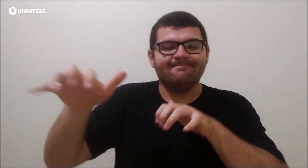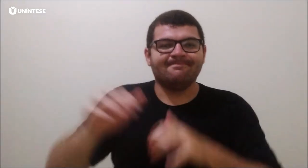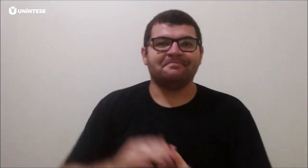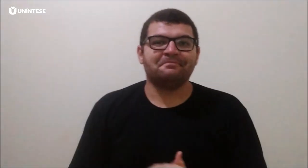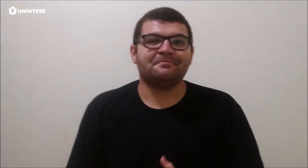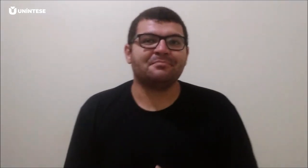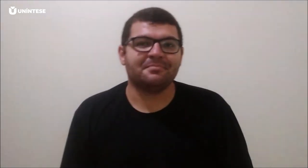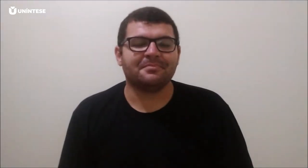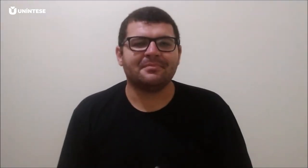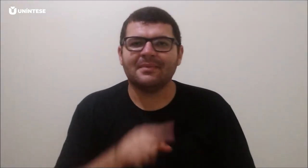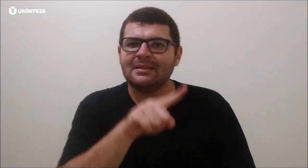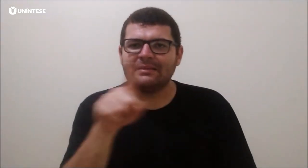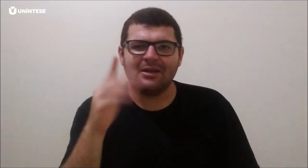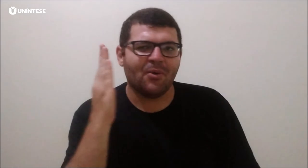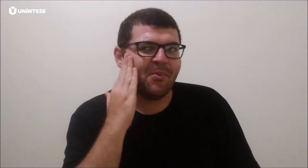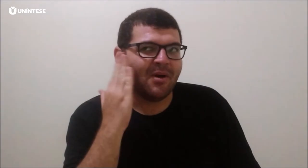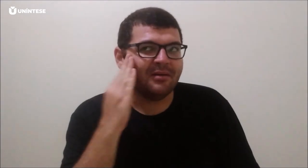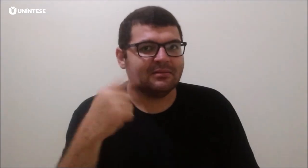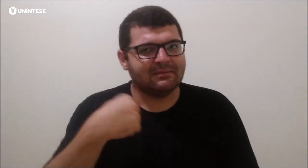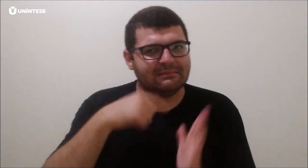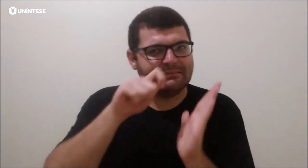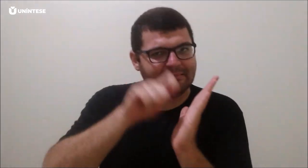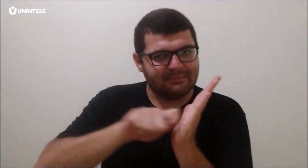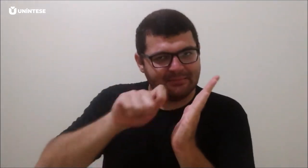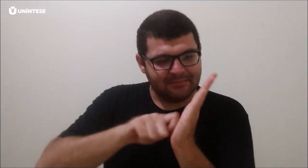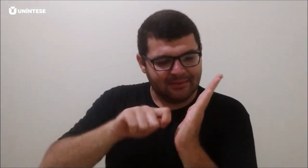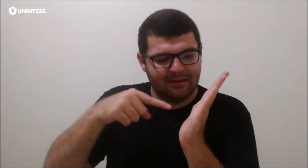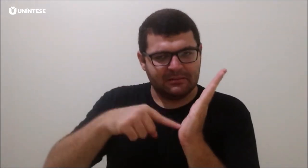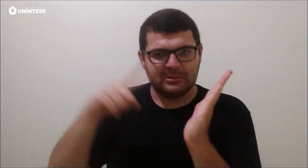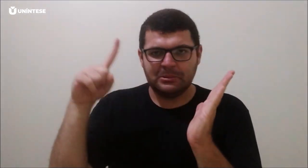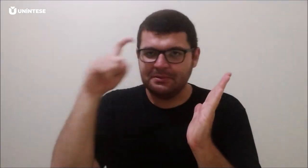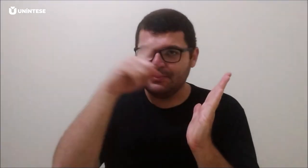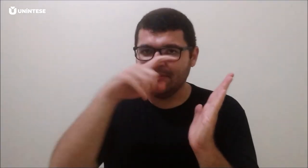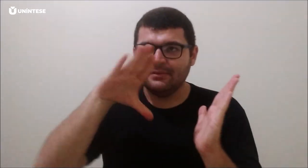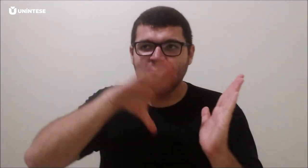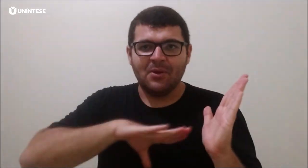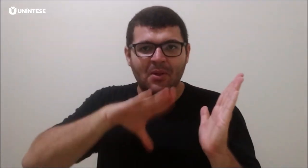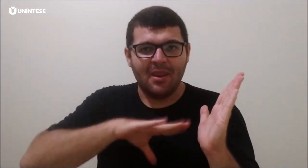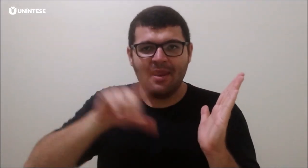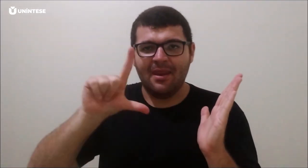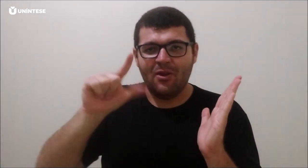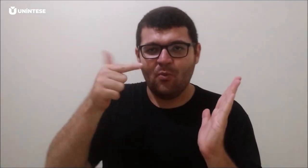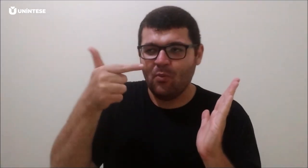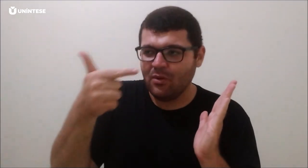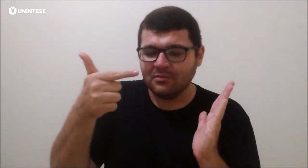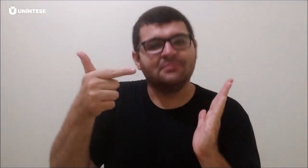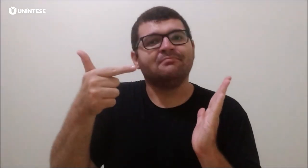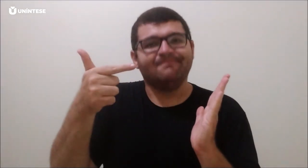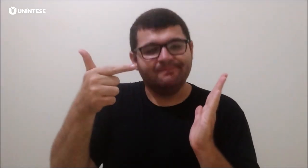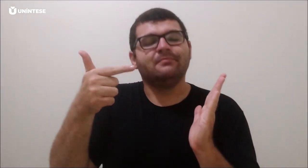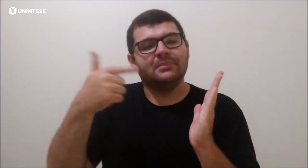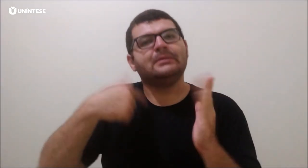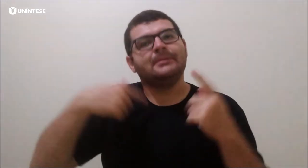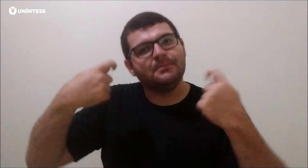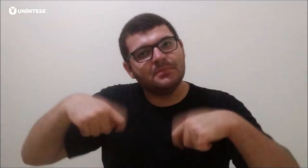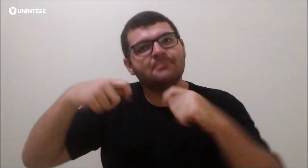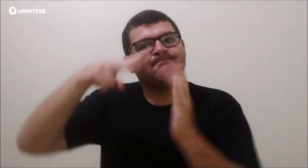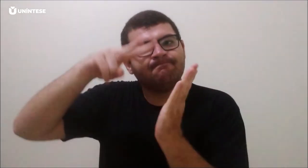Viram que, independente de quaisquer dificuldades que eu possa ter com português como L2, tanto na escrita como na leitura,